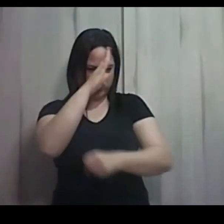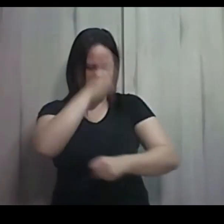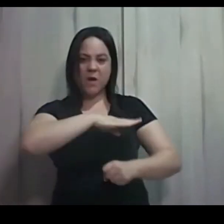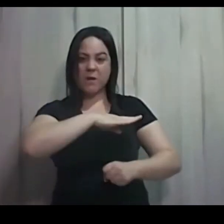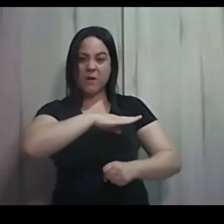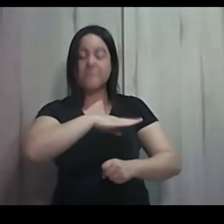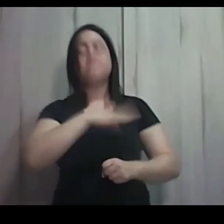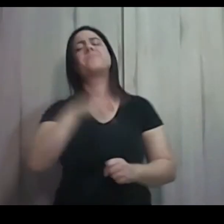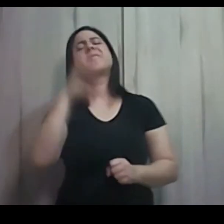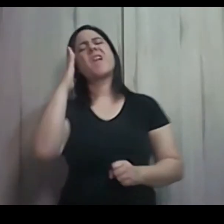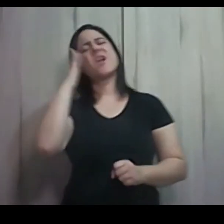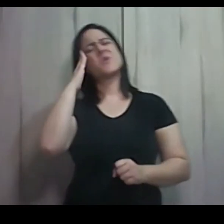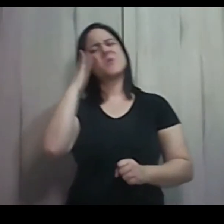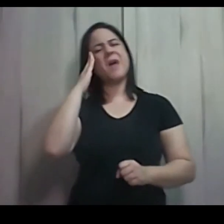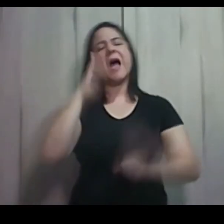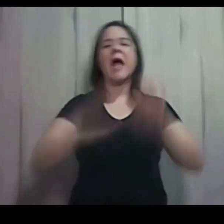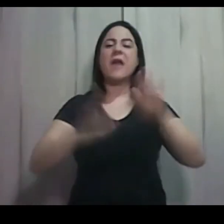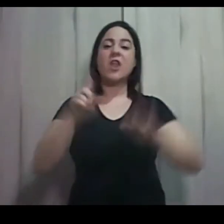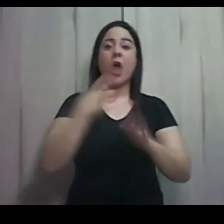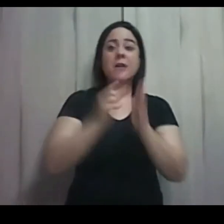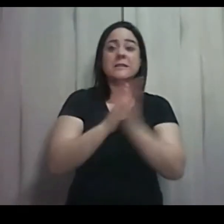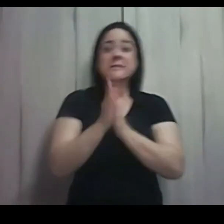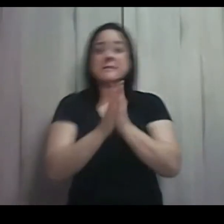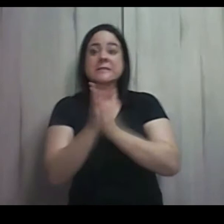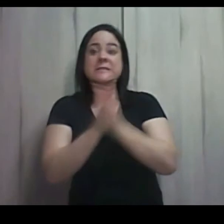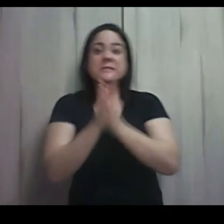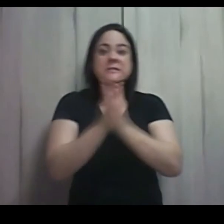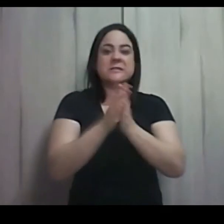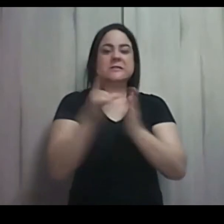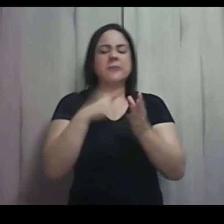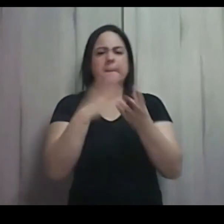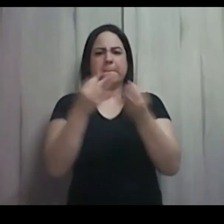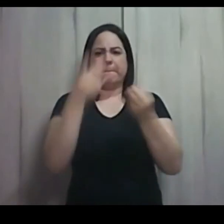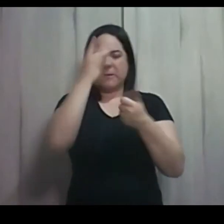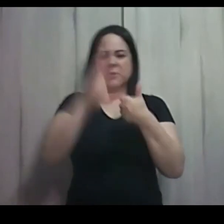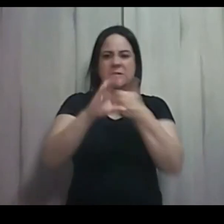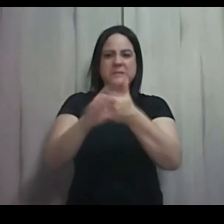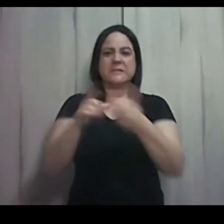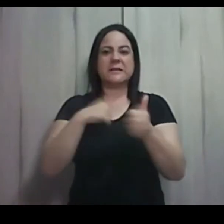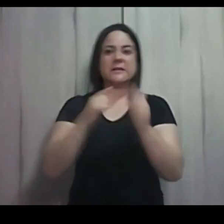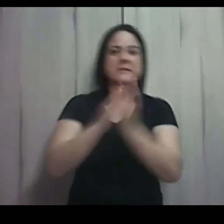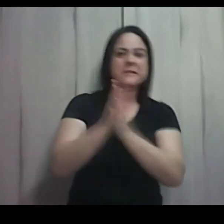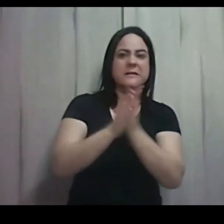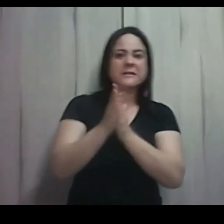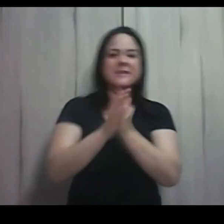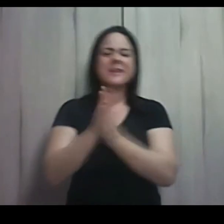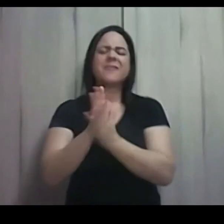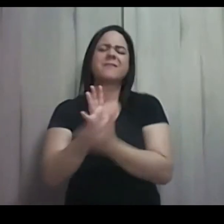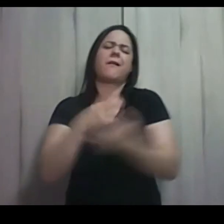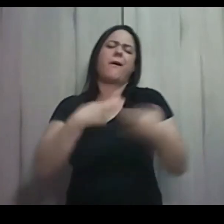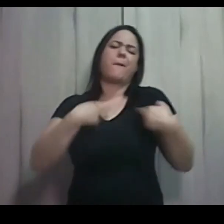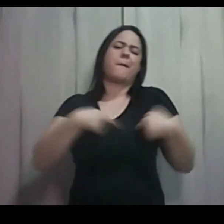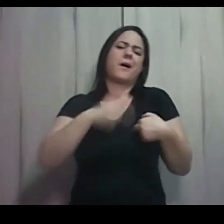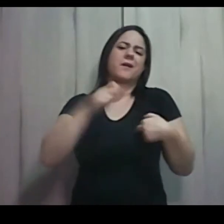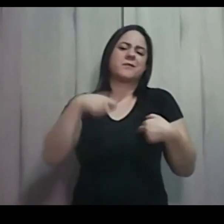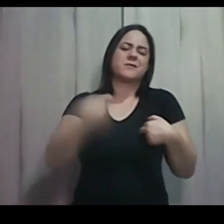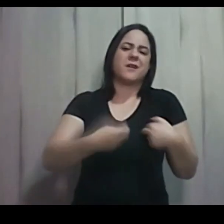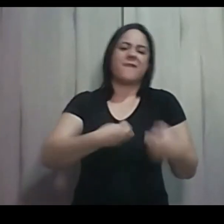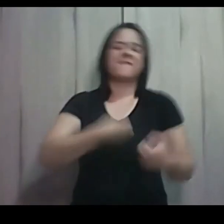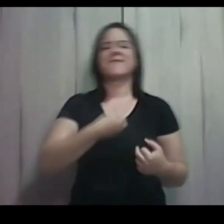gente fica criando expectativas, né? Tem muitos cristãos que criam expectativas românticas sobre a vida. Eles dizem, não, nós vamos conviver